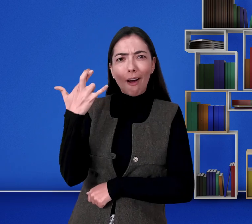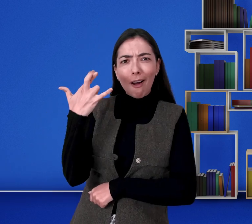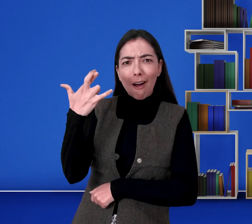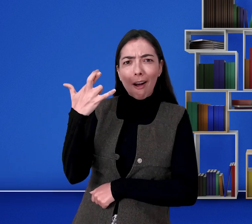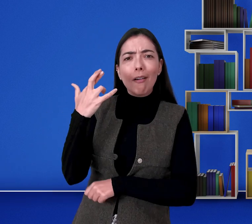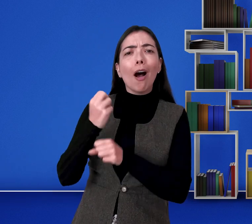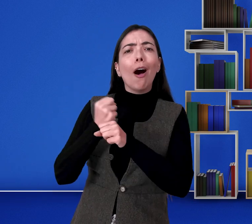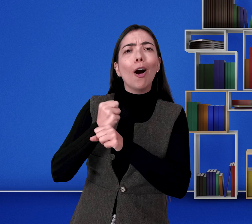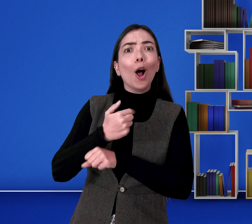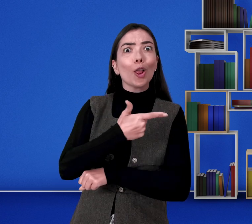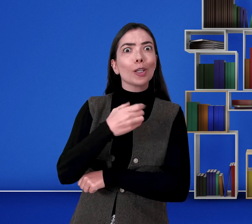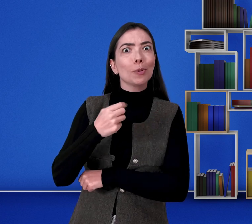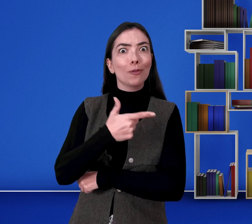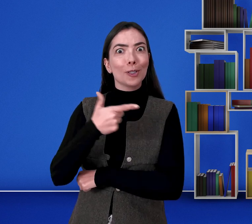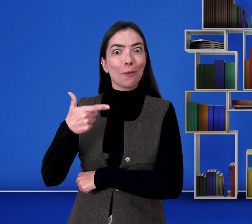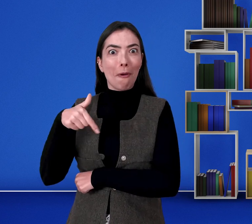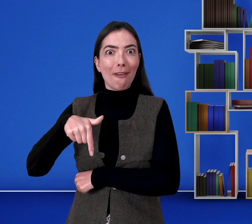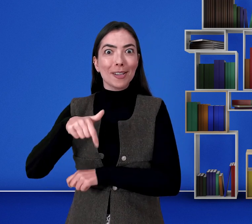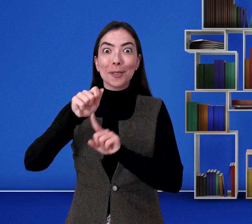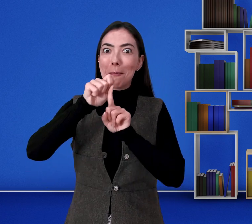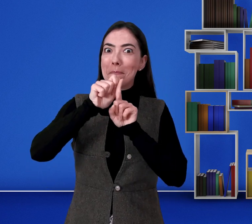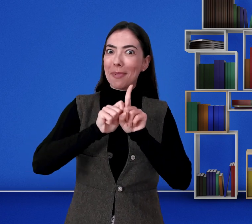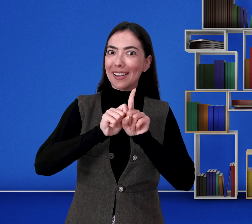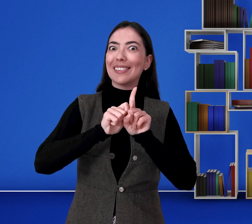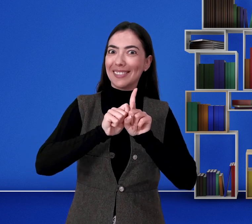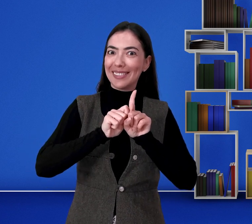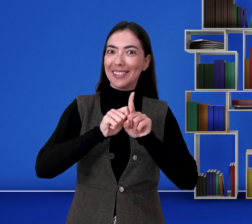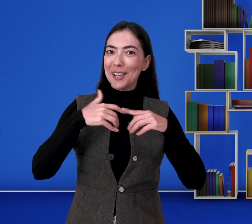Agora, nesse ano de 2022, no mês de setembro,